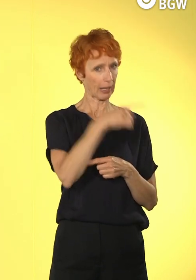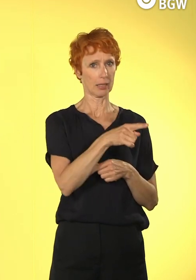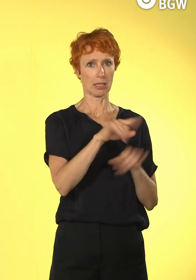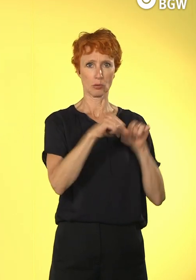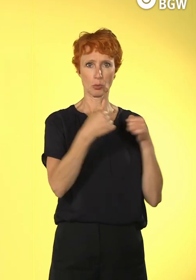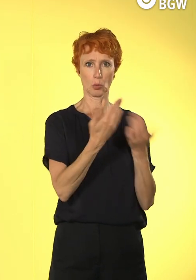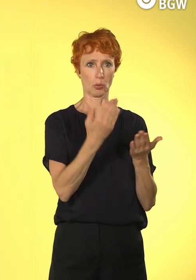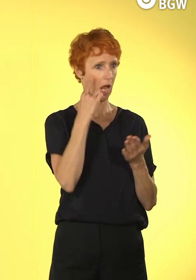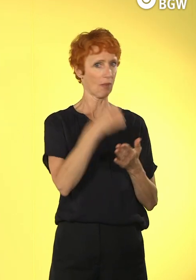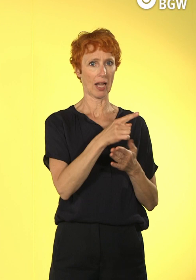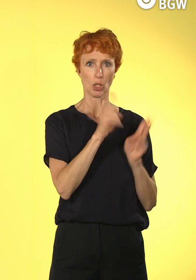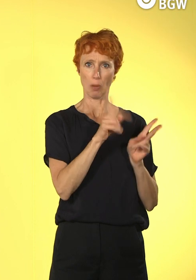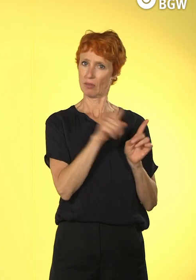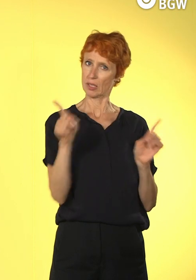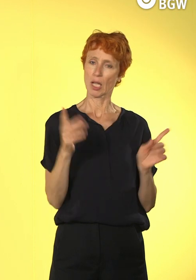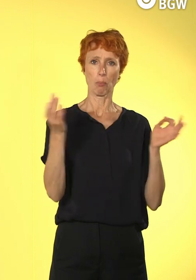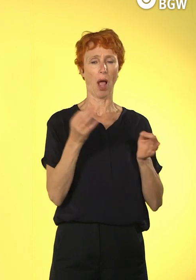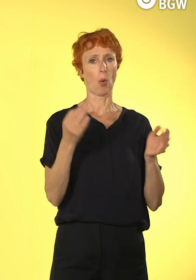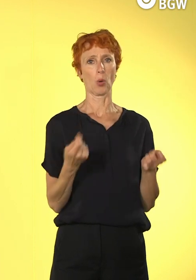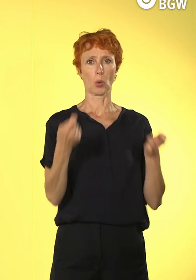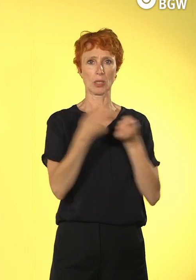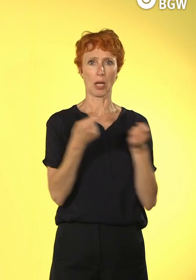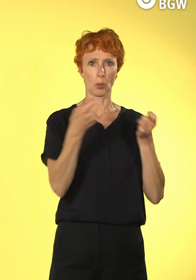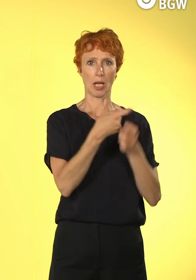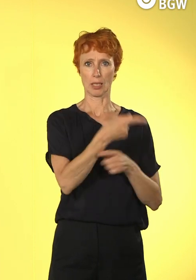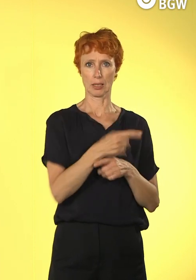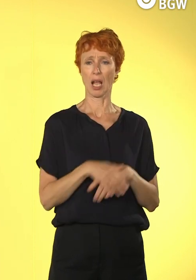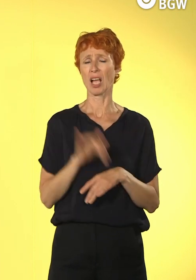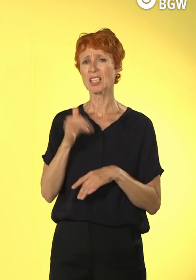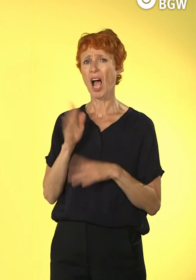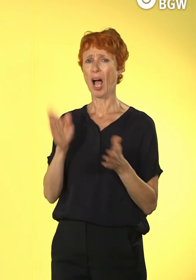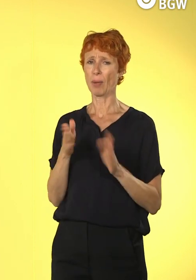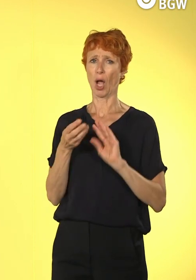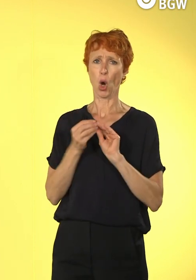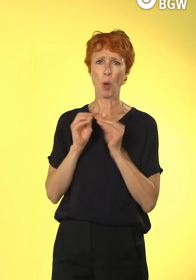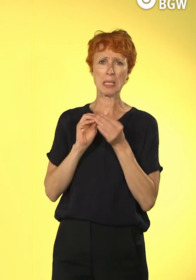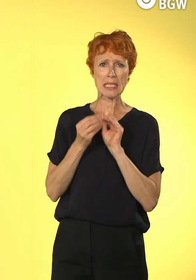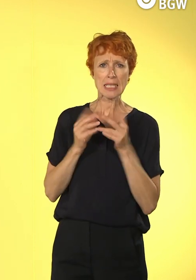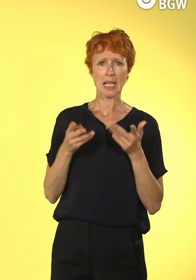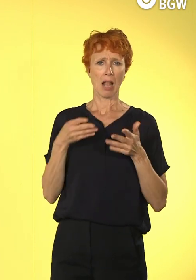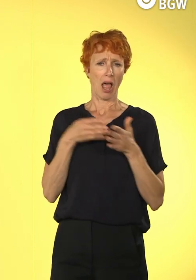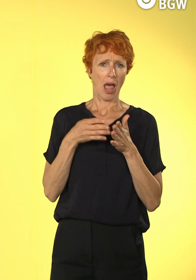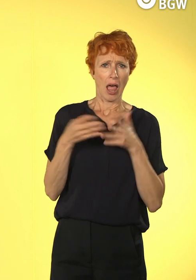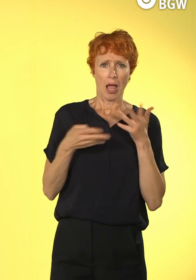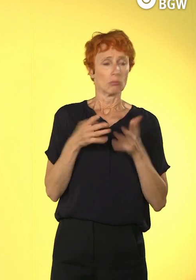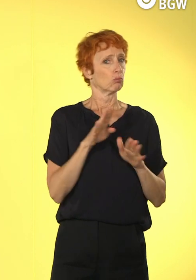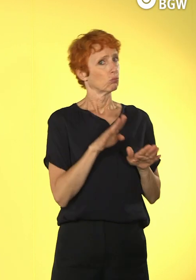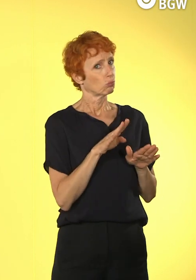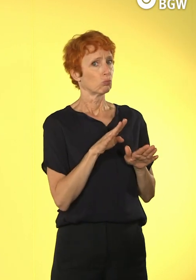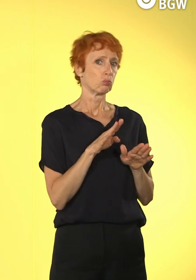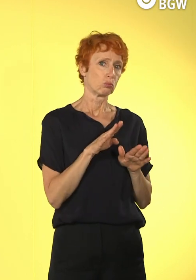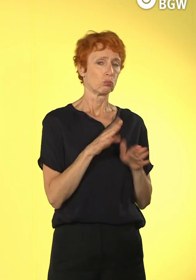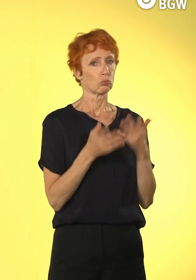so, wie wichtig ihnen dieser direkte Kontakt ist. sagten sie, ja, das ist doch so kompliziert und ich habe dann gesagt, eigentlich,